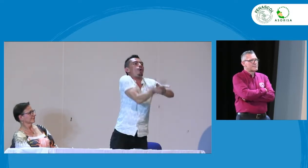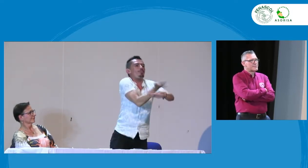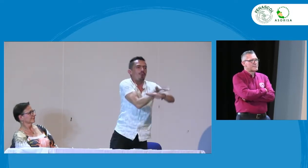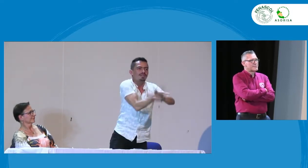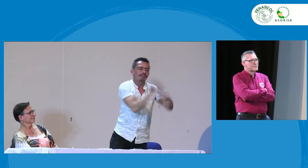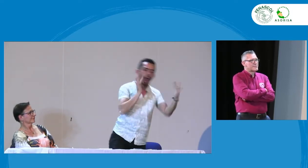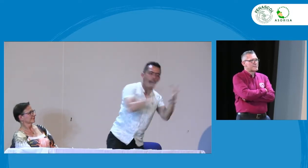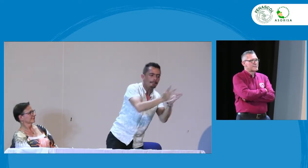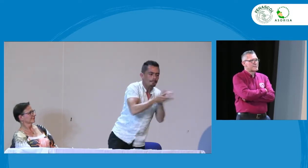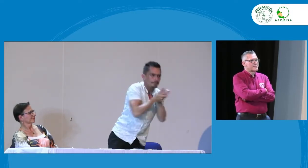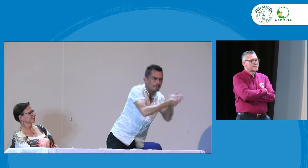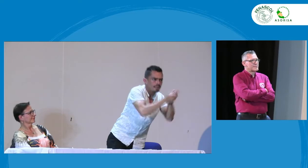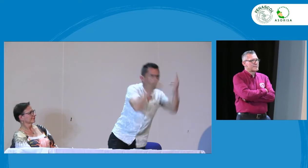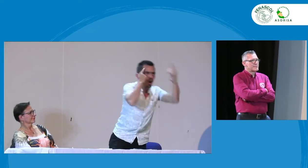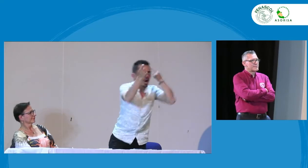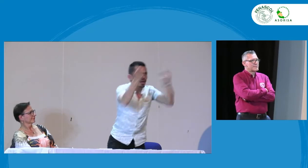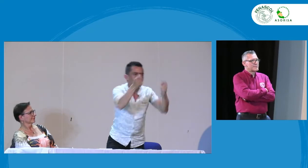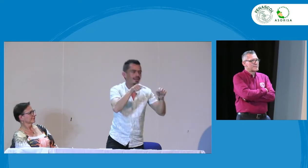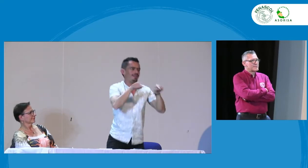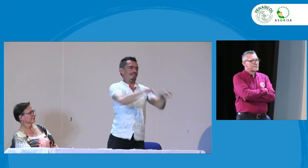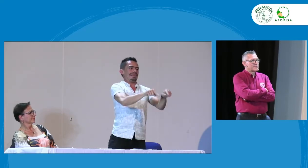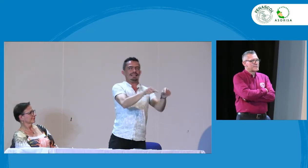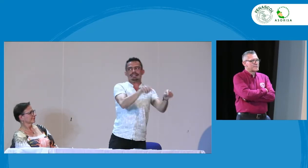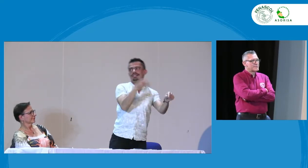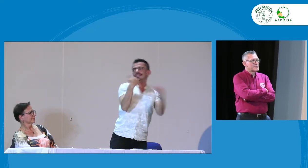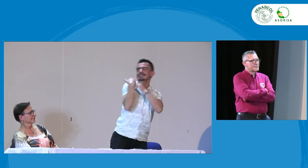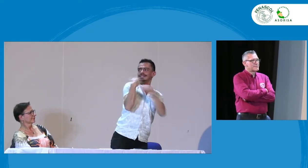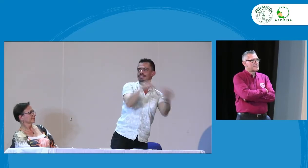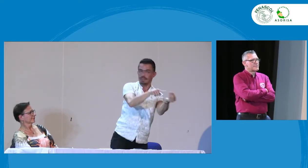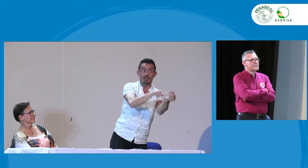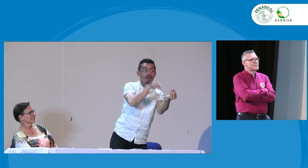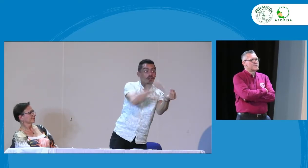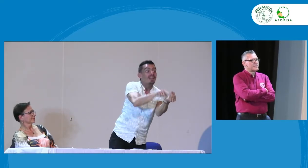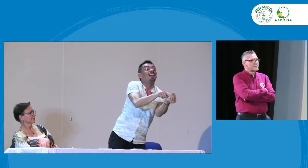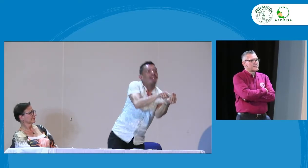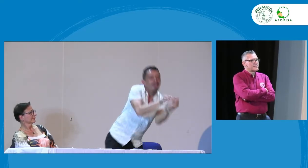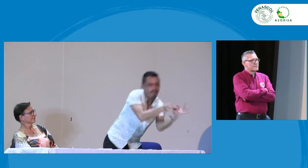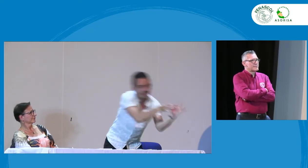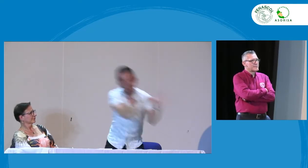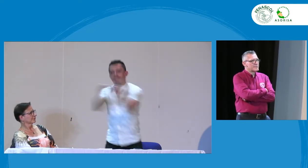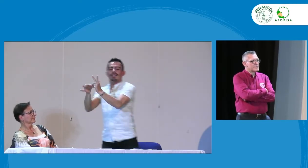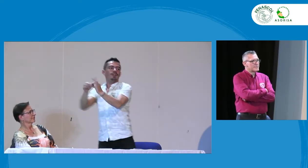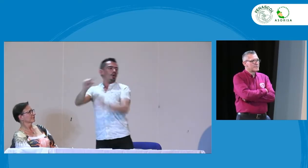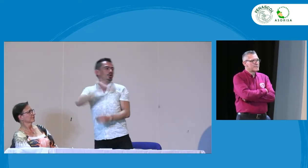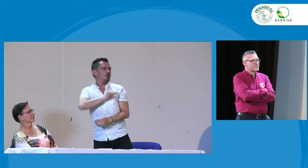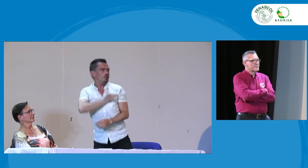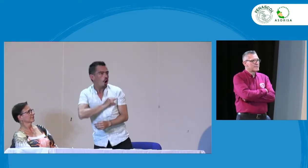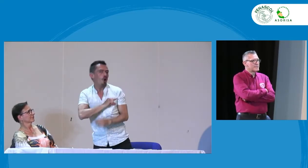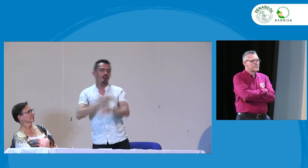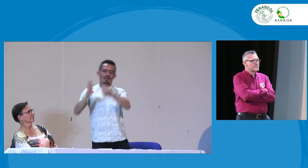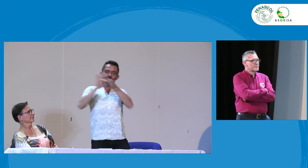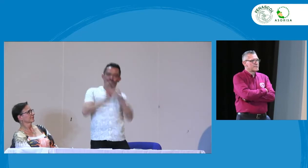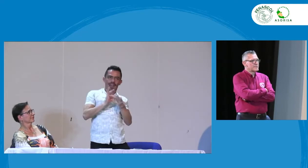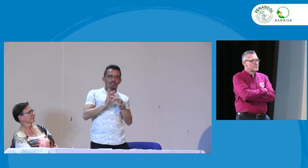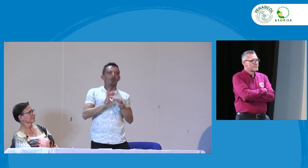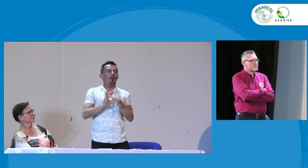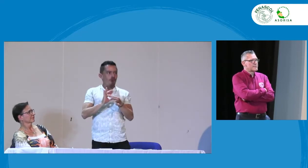reflexionar analizar y construir propuestas metodologías y estrategias yo creo que esta es la mayor responsabilidad que tenemos como